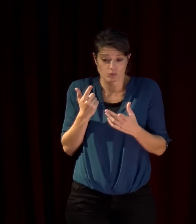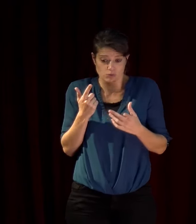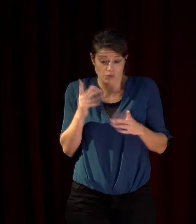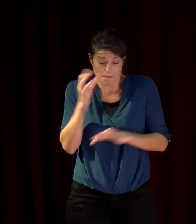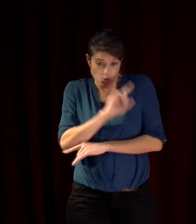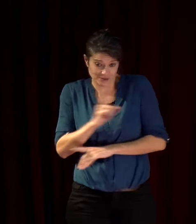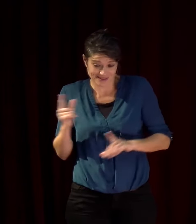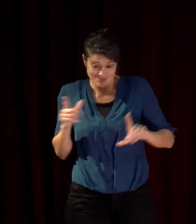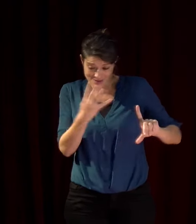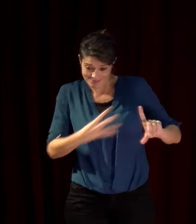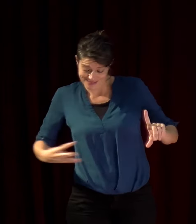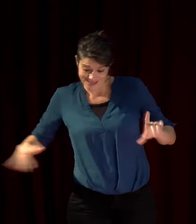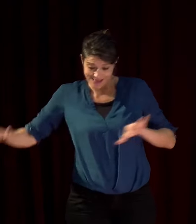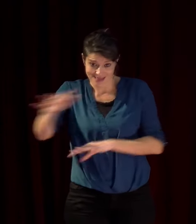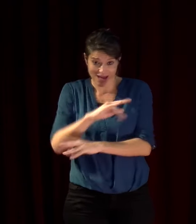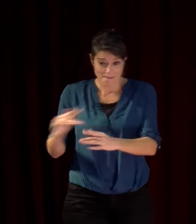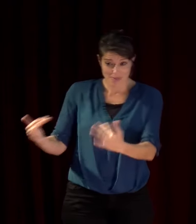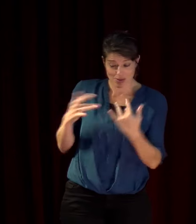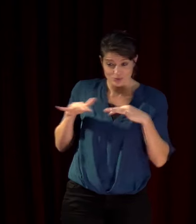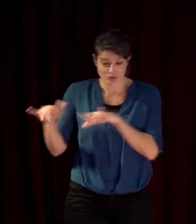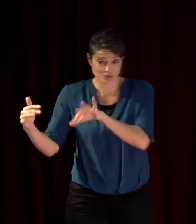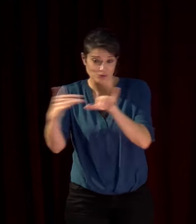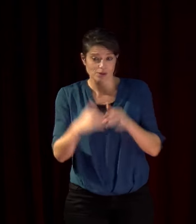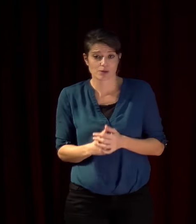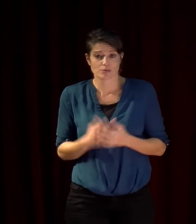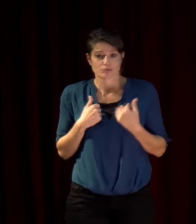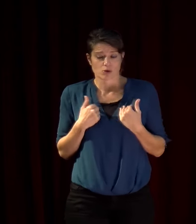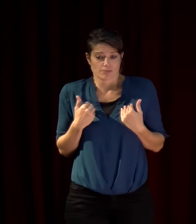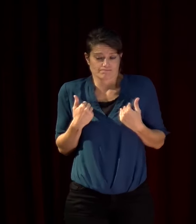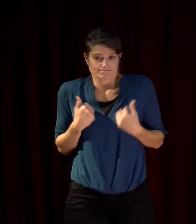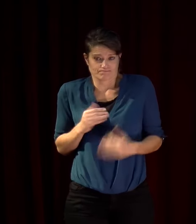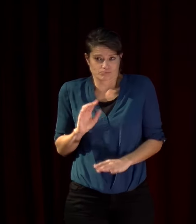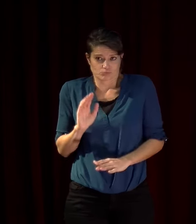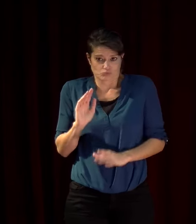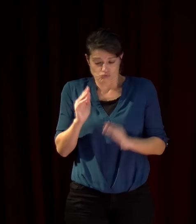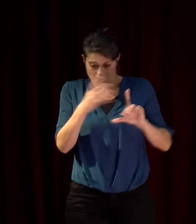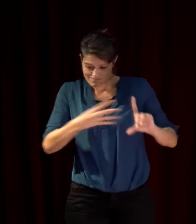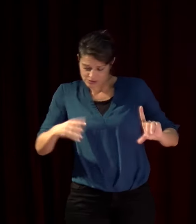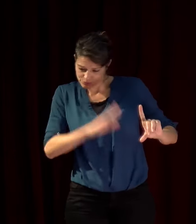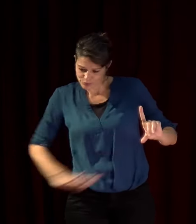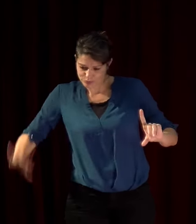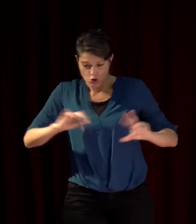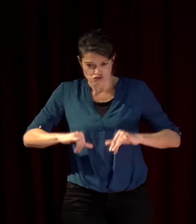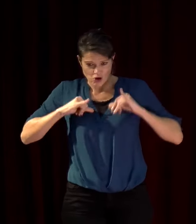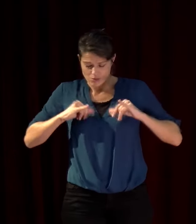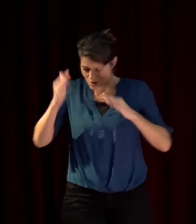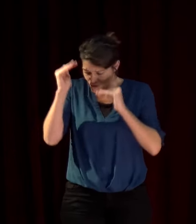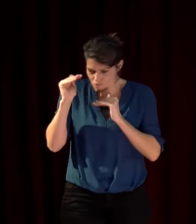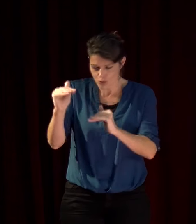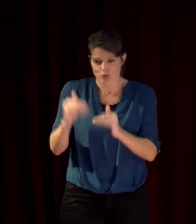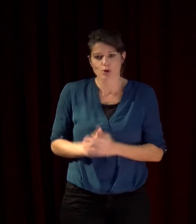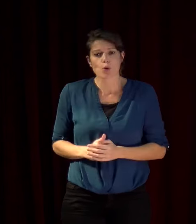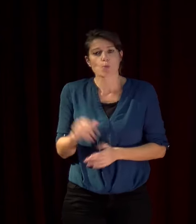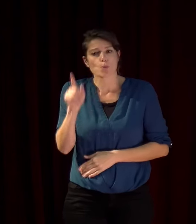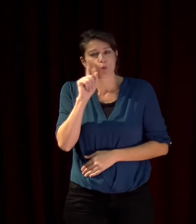donc en tout cas je suis confiant de la Méditerranée et de la jeunesse méditerranéenne parce que je